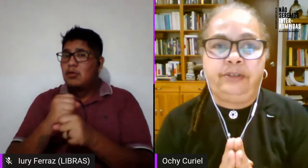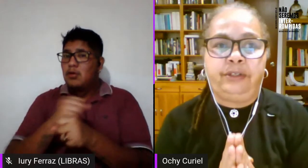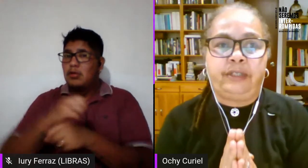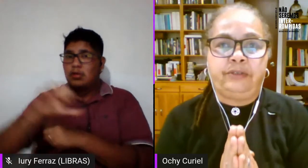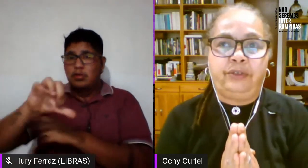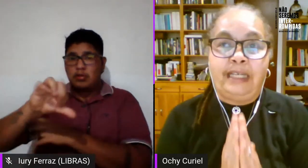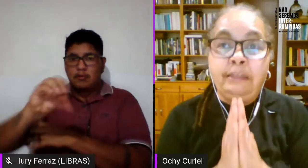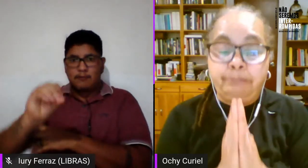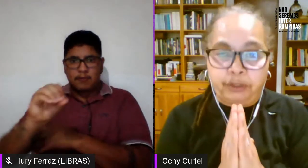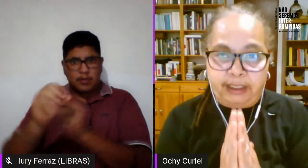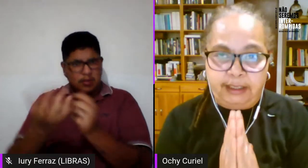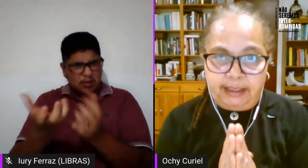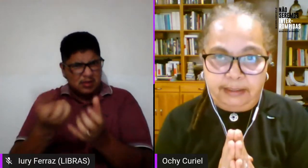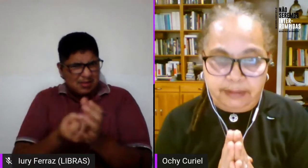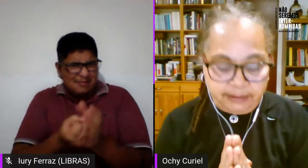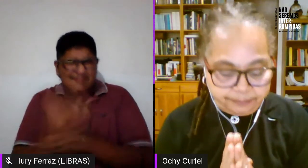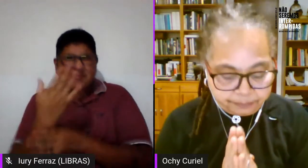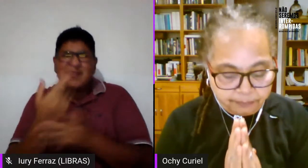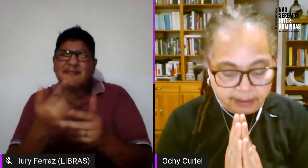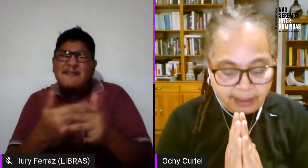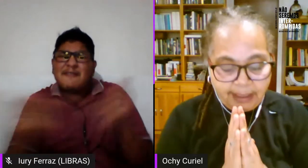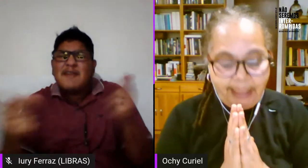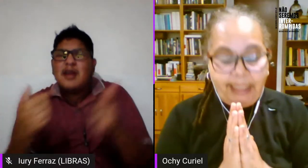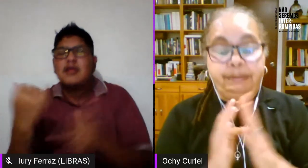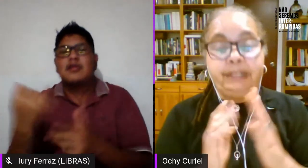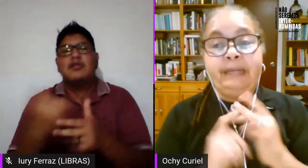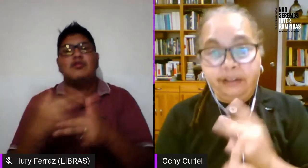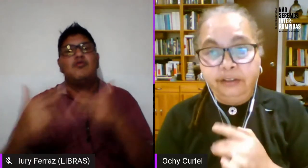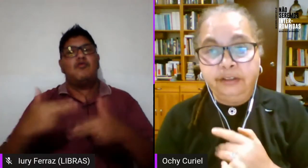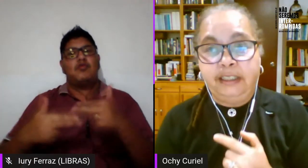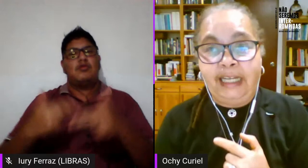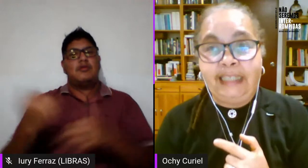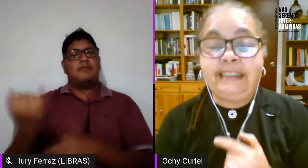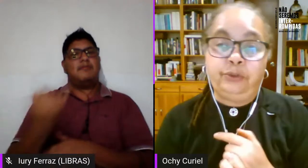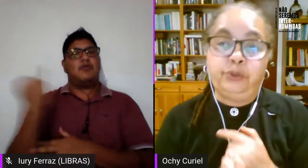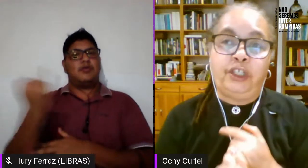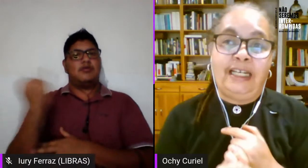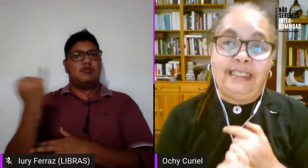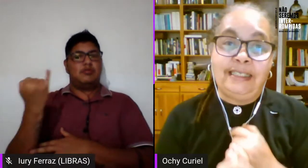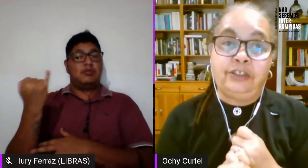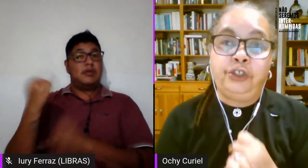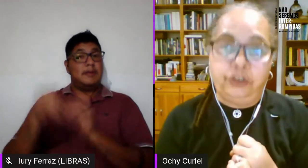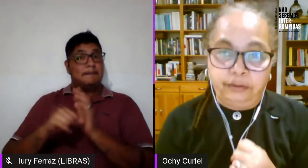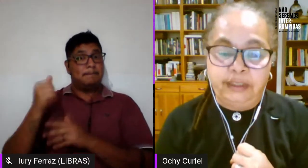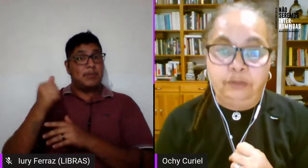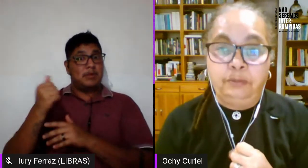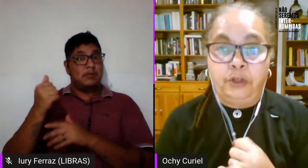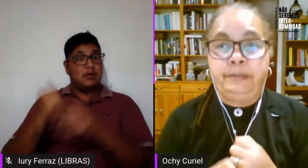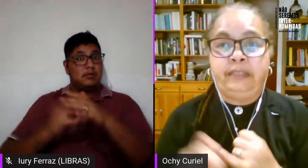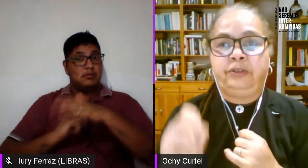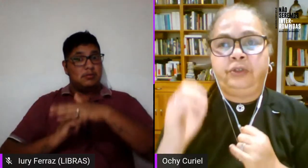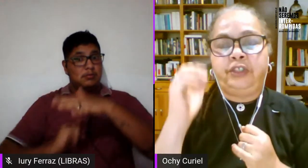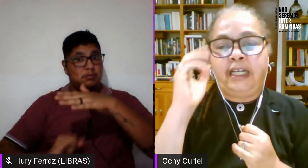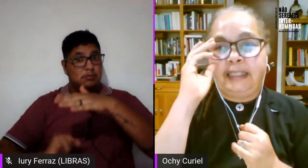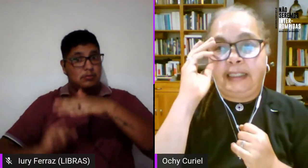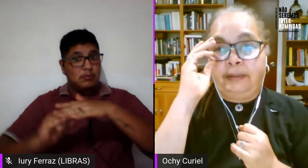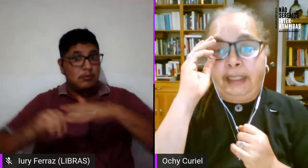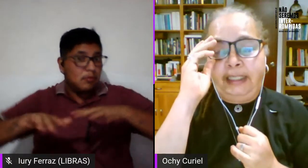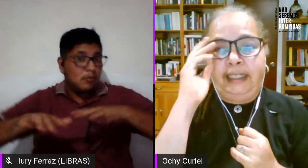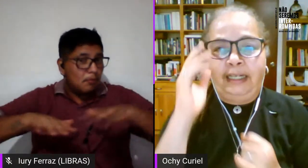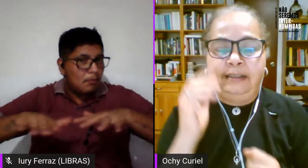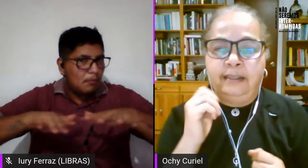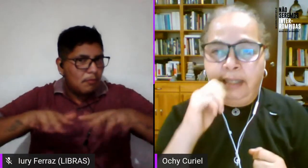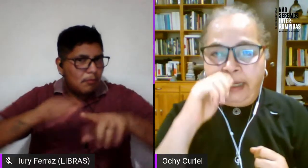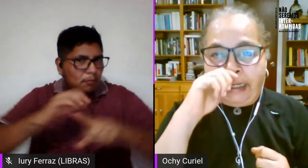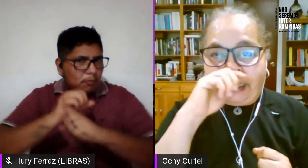cuestiones que yo creo que son importantísimas primero la institucionalización de los movimientos sociales a